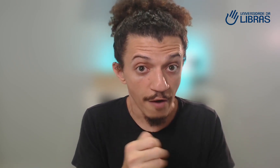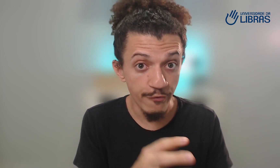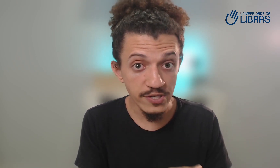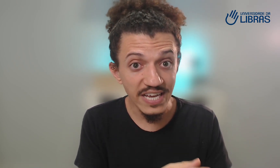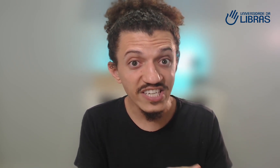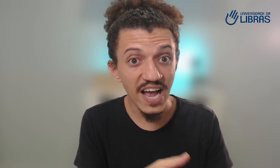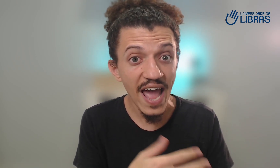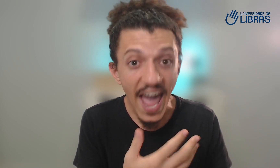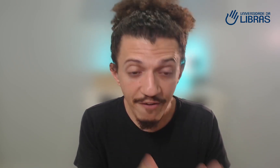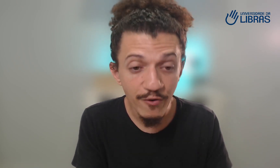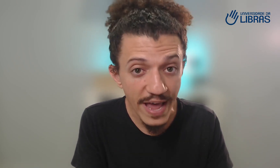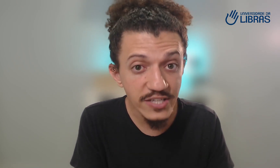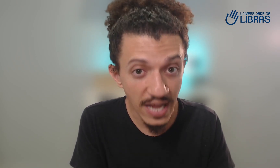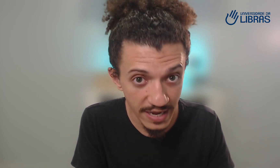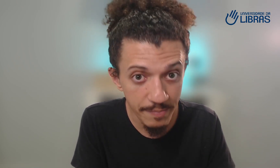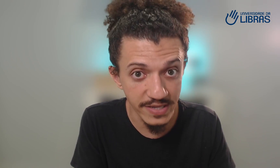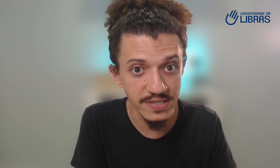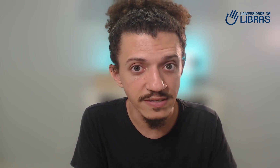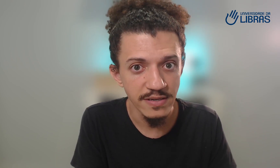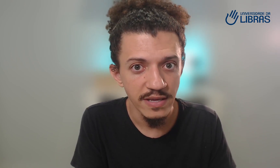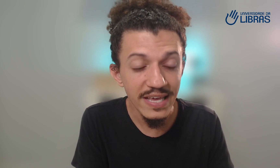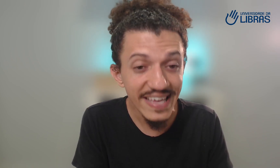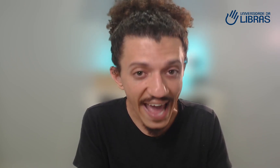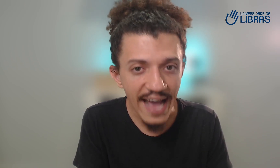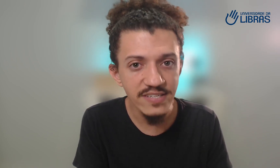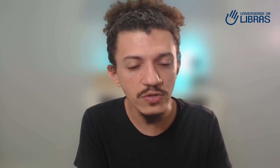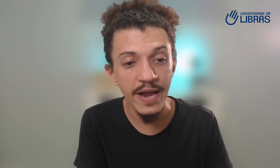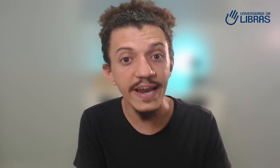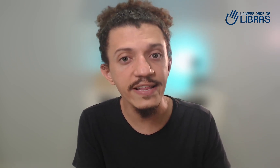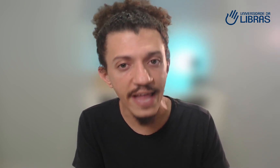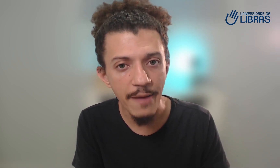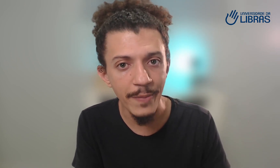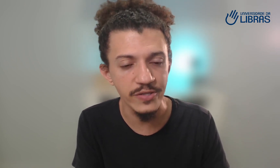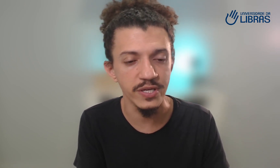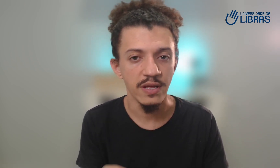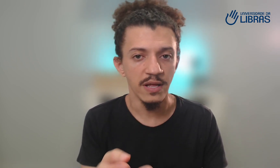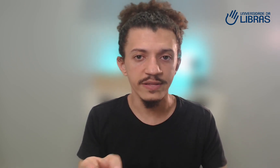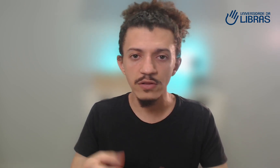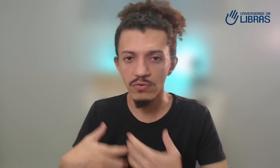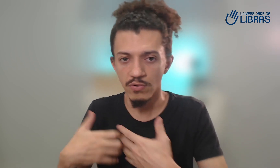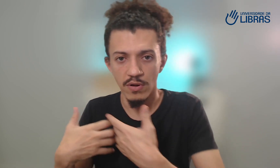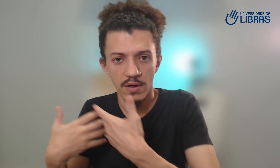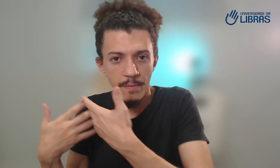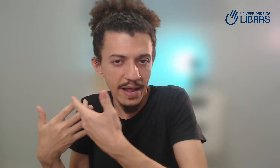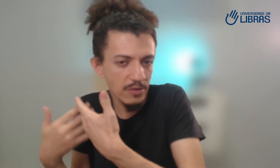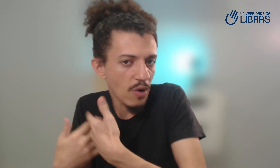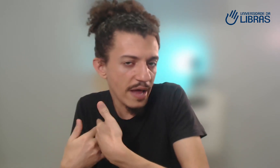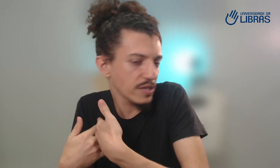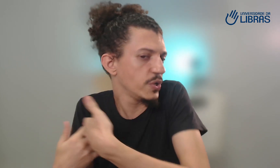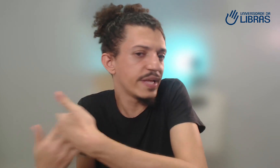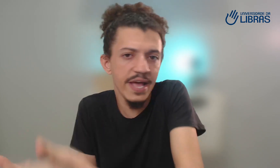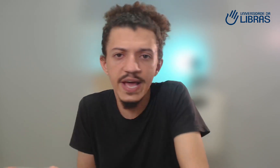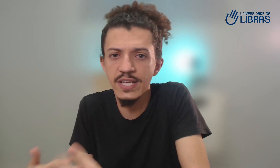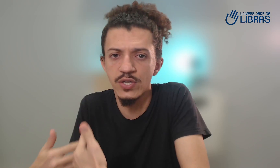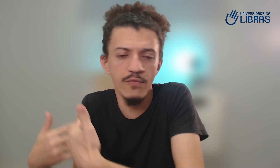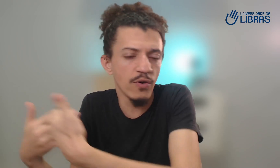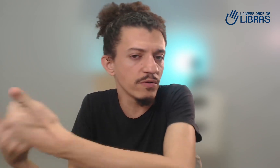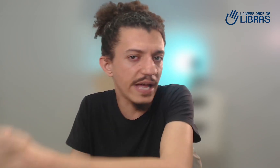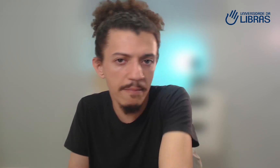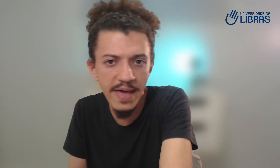Você já é fluente na Libras e quer se tornar intérprete tanto para atuar na sua igreja ou voluntariamente